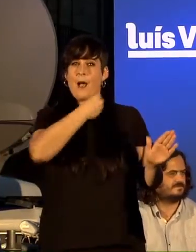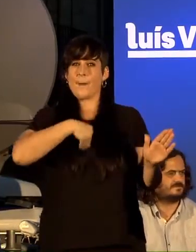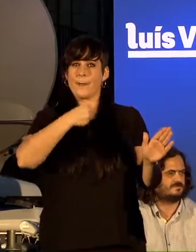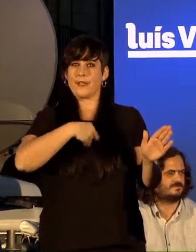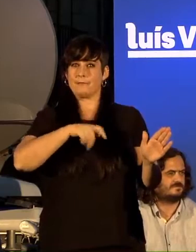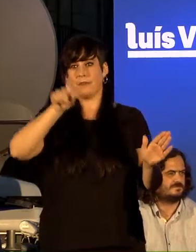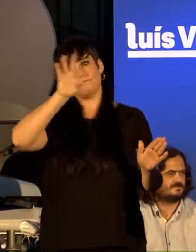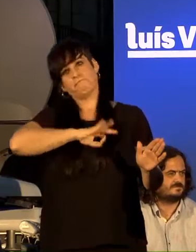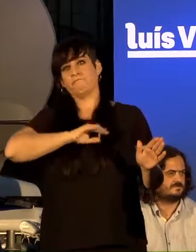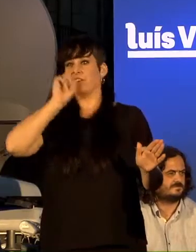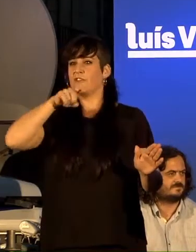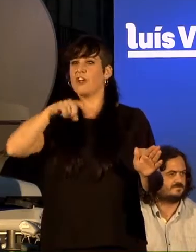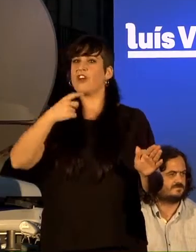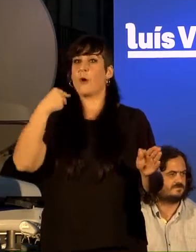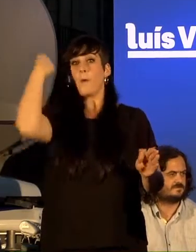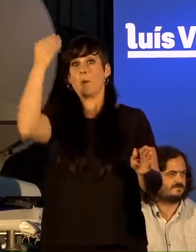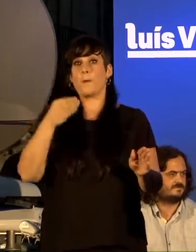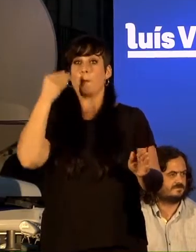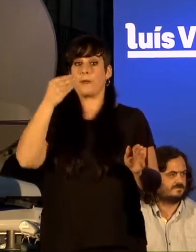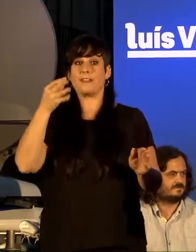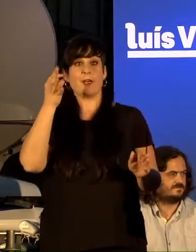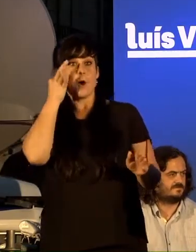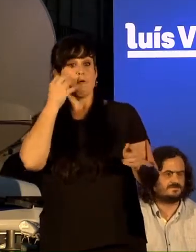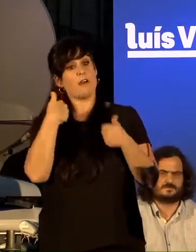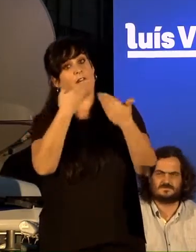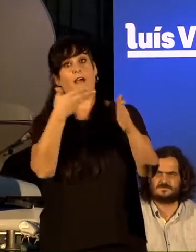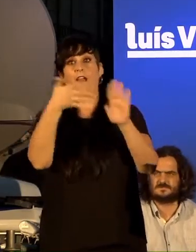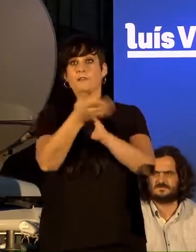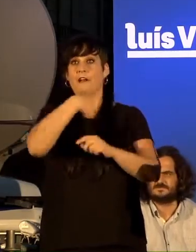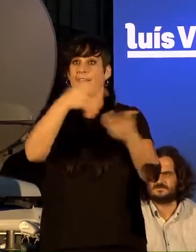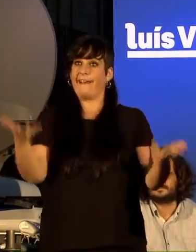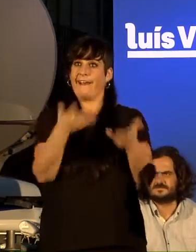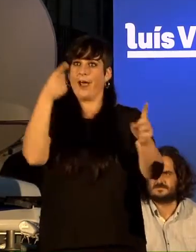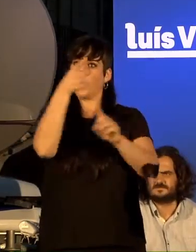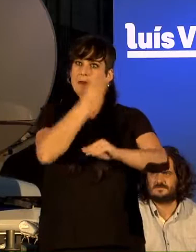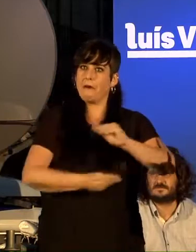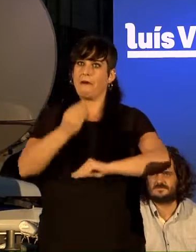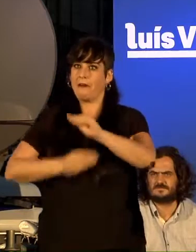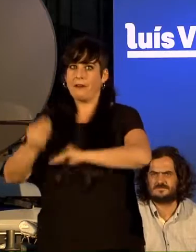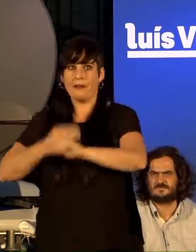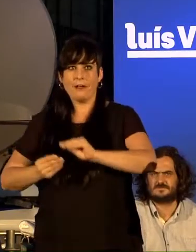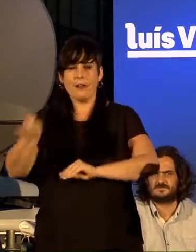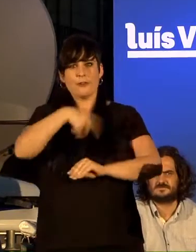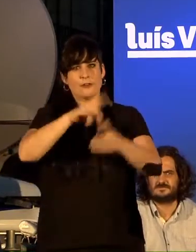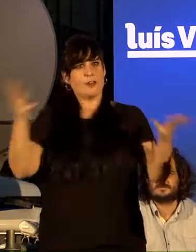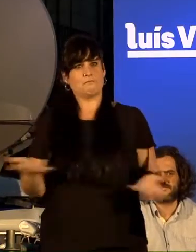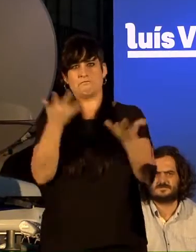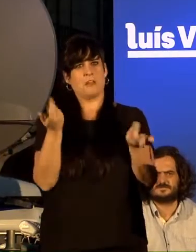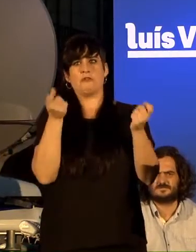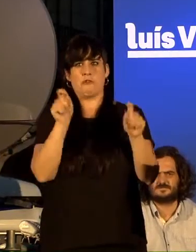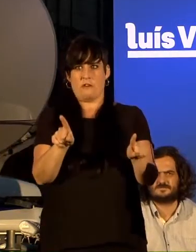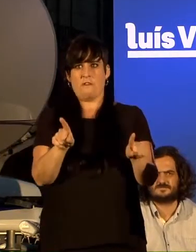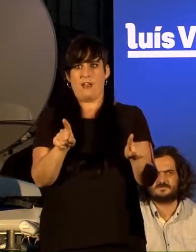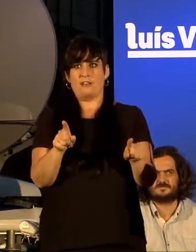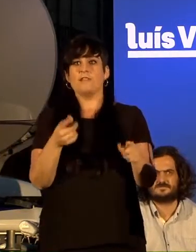nos debe dar as mulleres para que nos animemos a ter fillos. O señor Feijó debe saber que as mulleres non precisamos que nos animen a ter fillos,